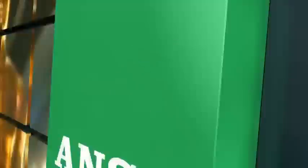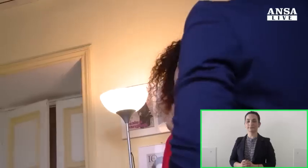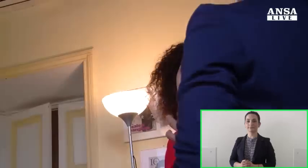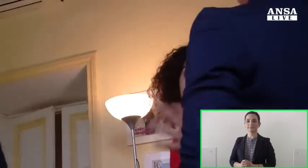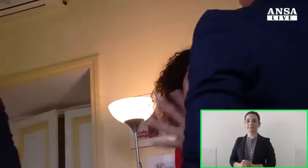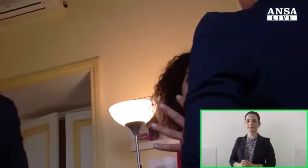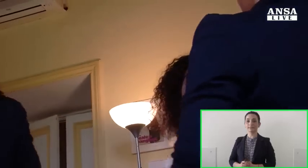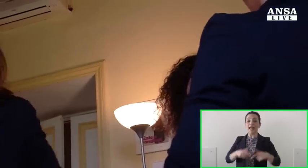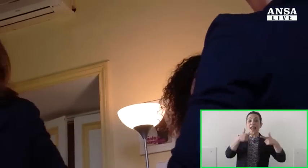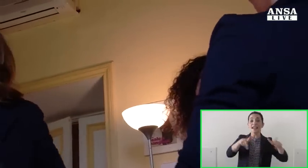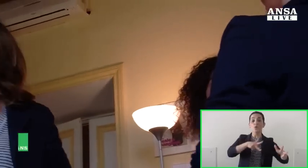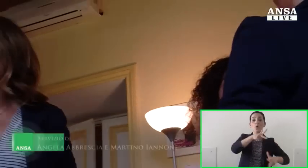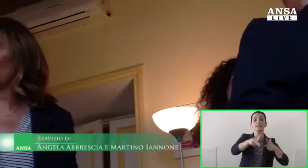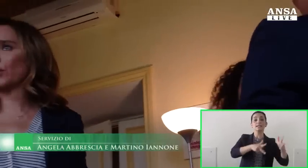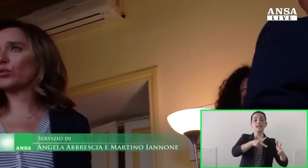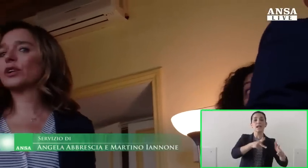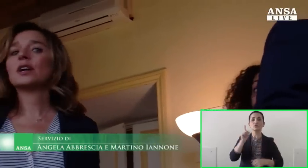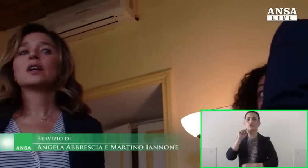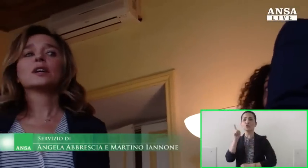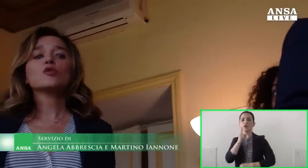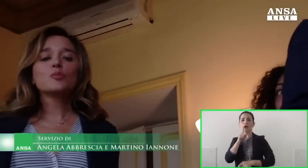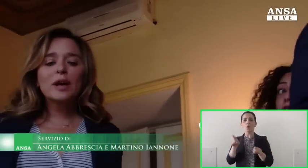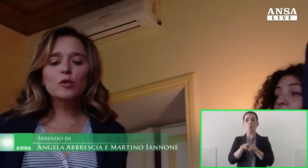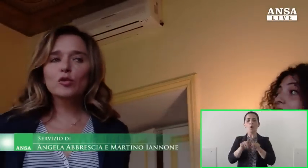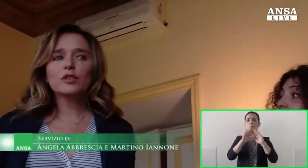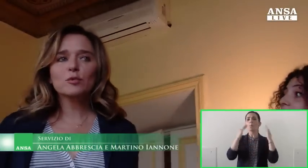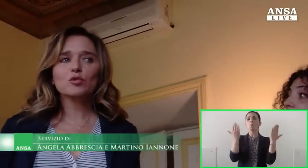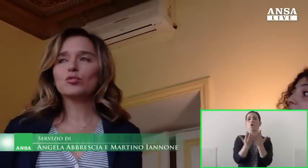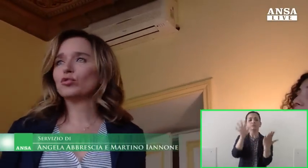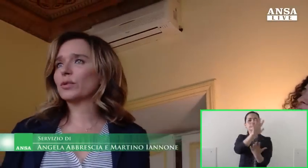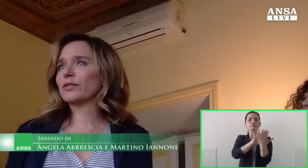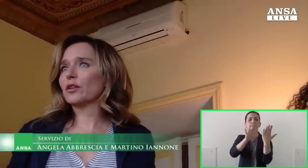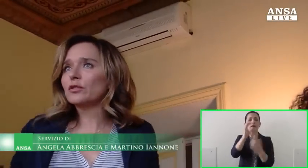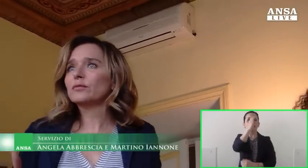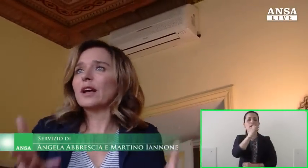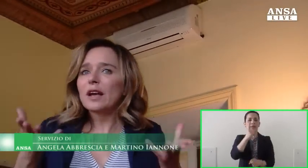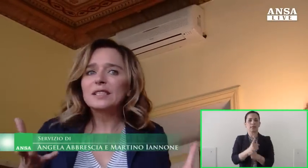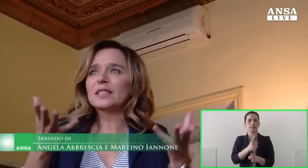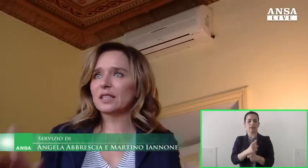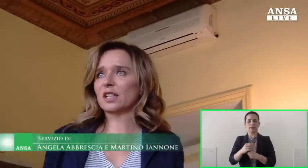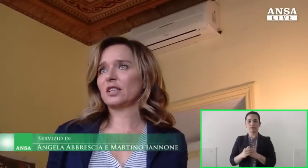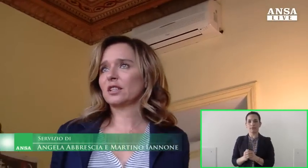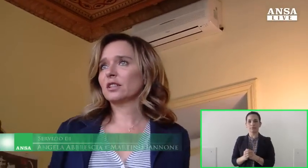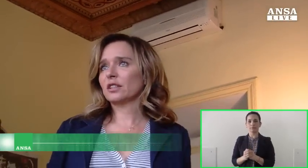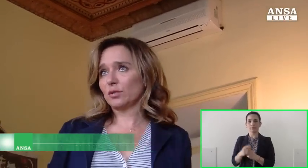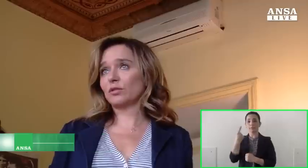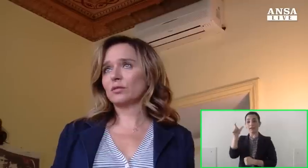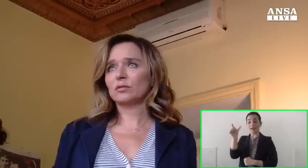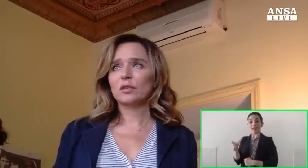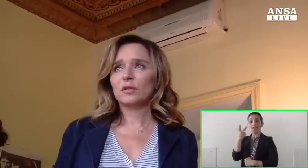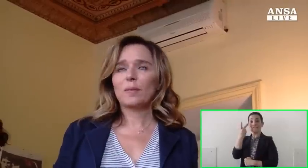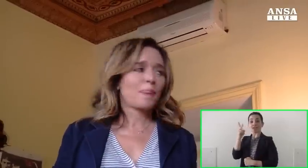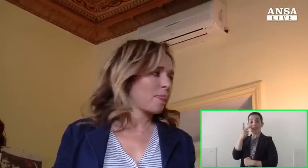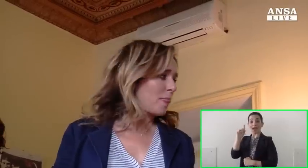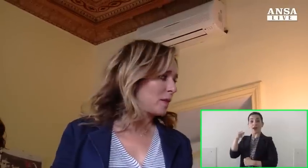La lingua dei segni e la sordità come un mondo misterioso da esplorare. Per Valeria Golino,